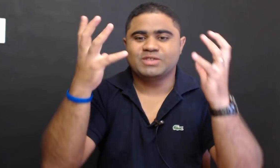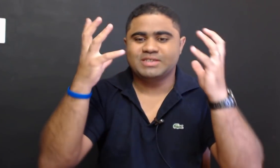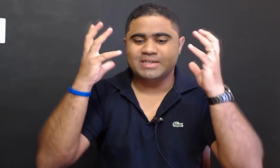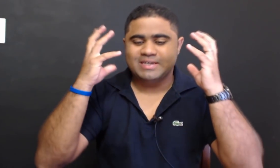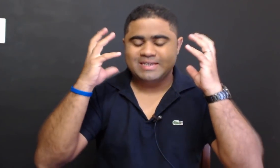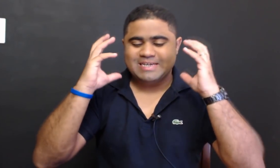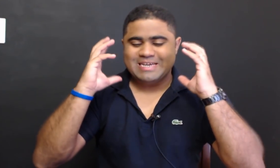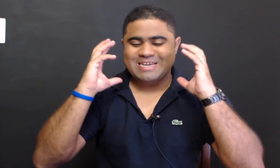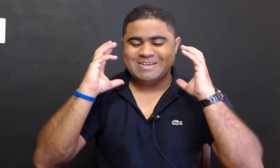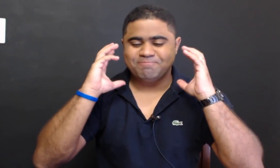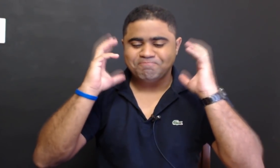você